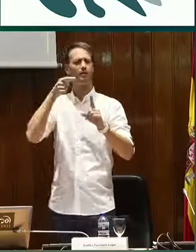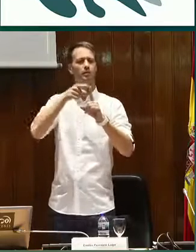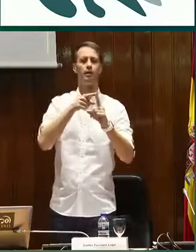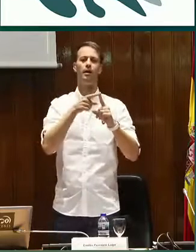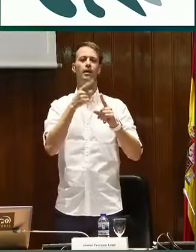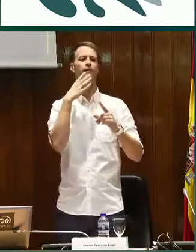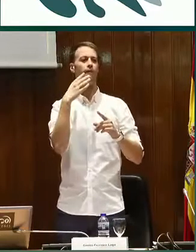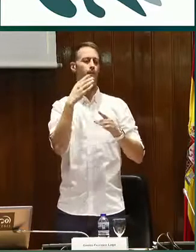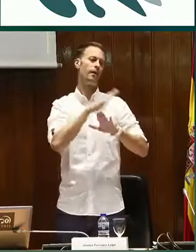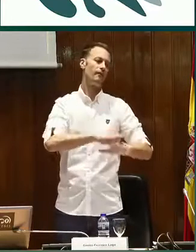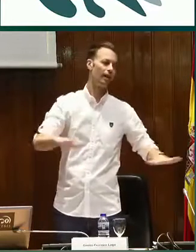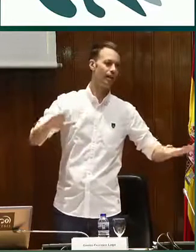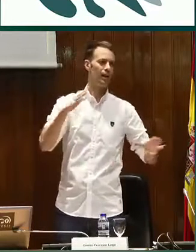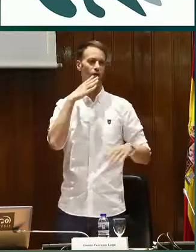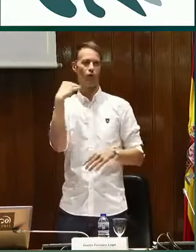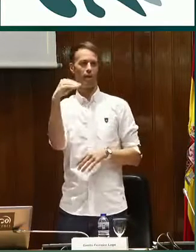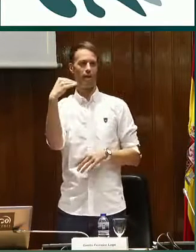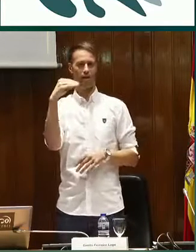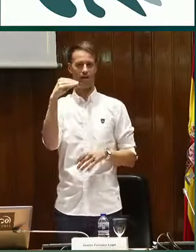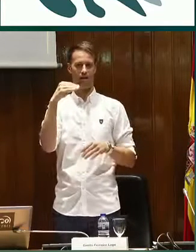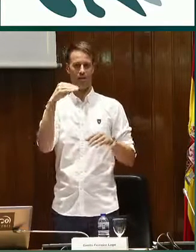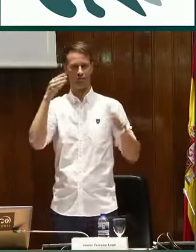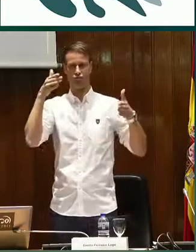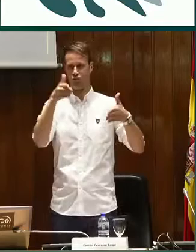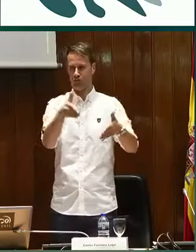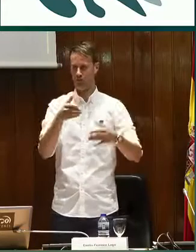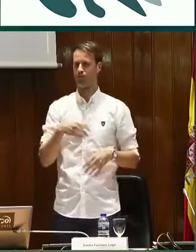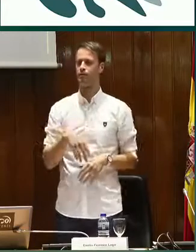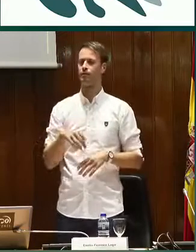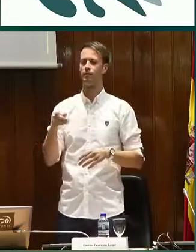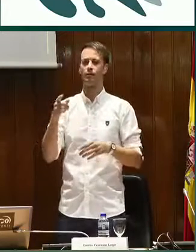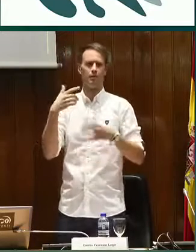acceso a la literatura infantil y juvenil.